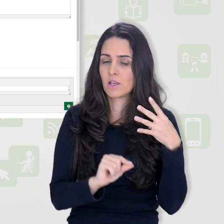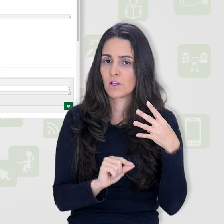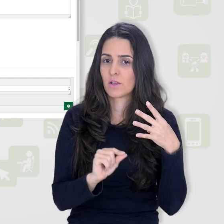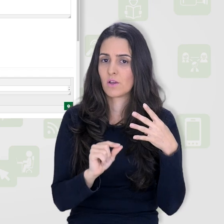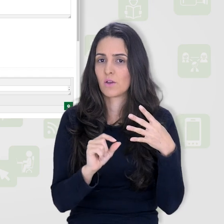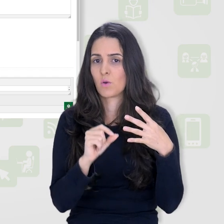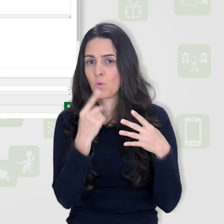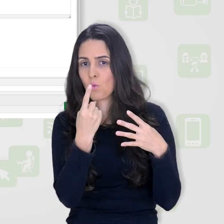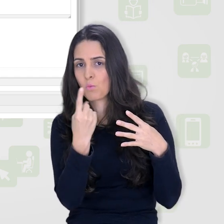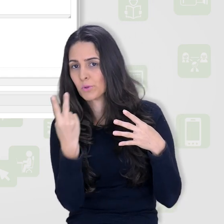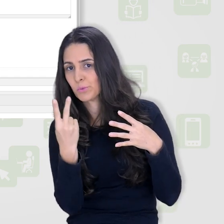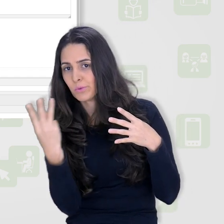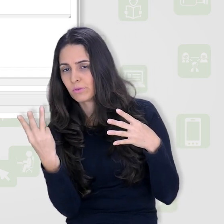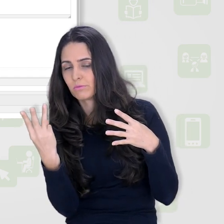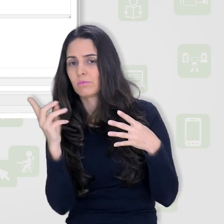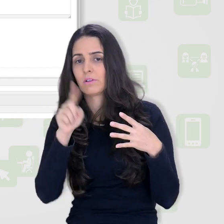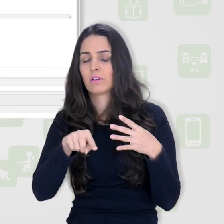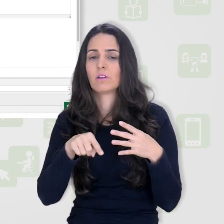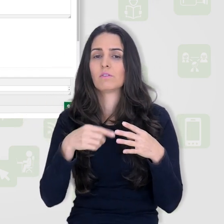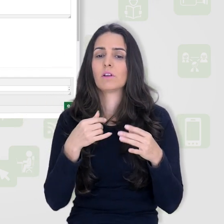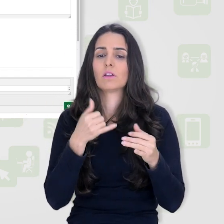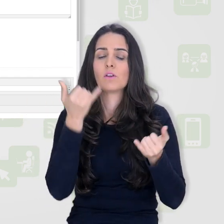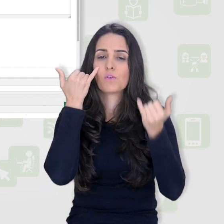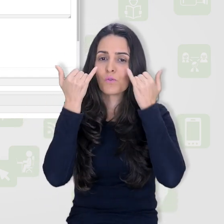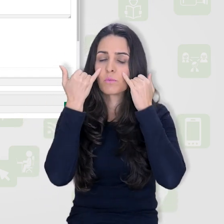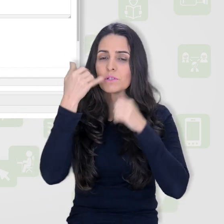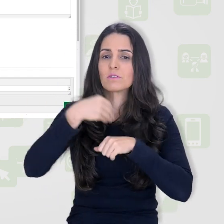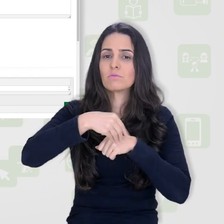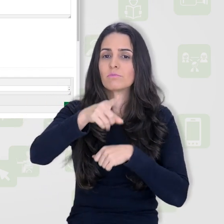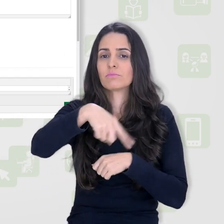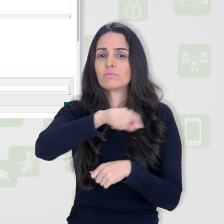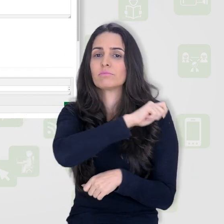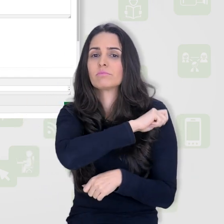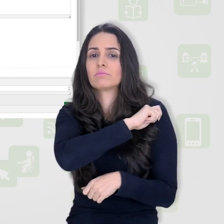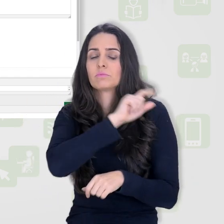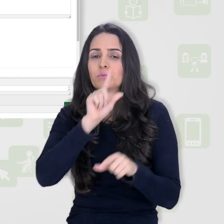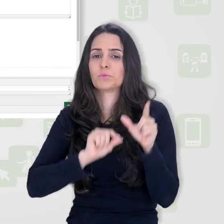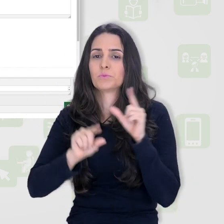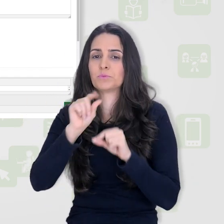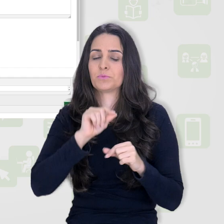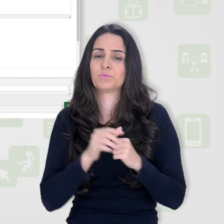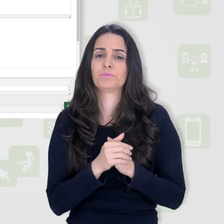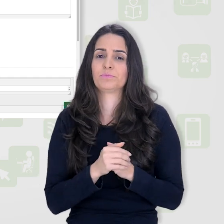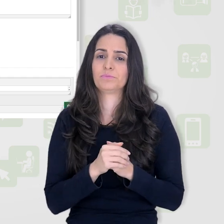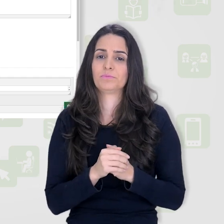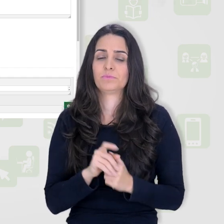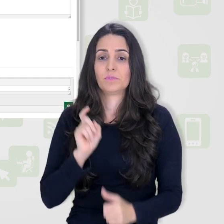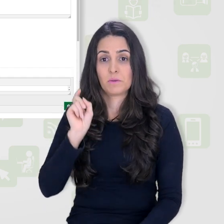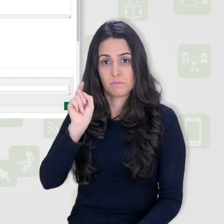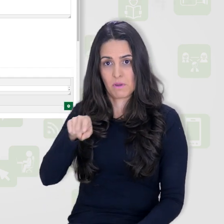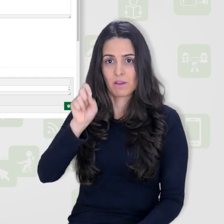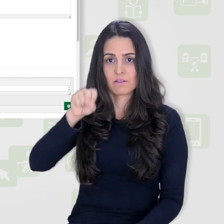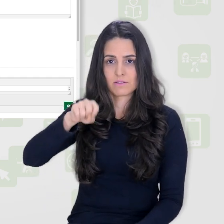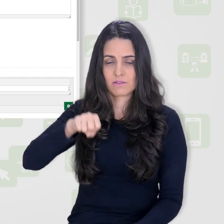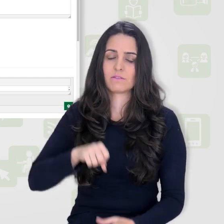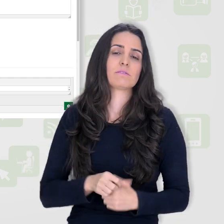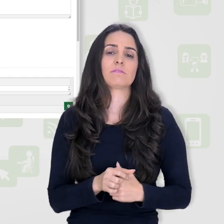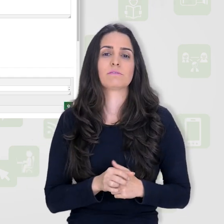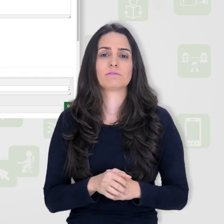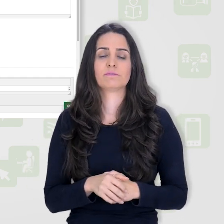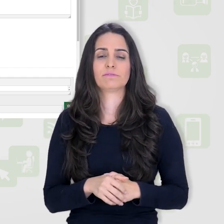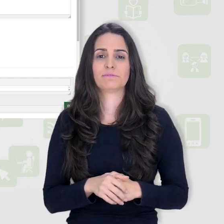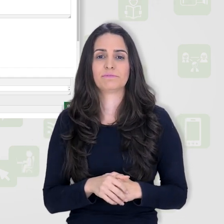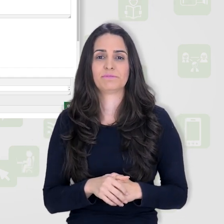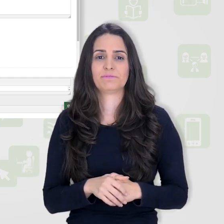respostas, vai seguir para o aluno como uma orientação sobre o que ele deve fazer. Então eu vou deixar marcado sim.